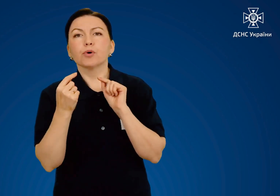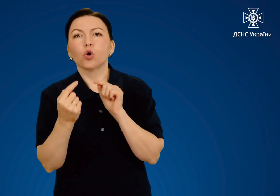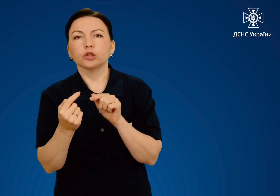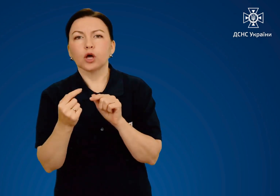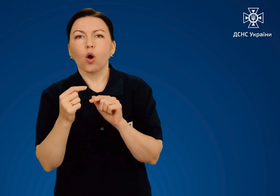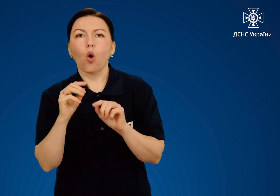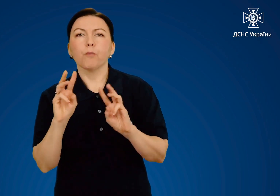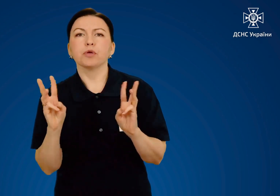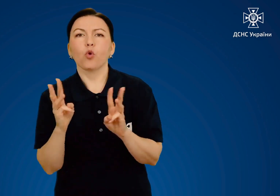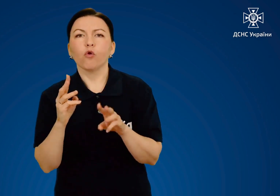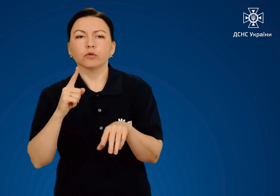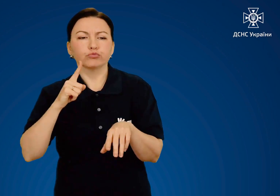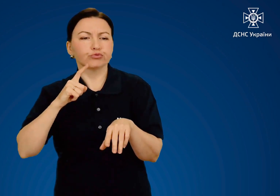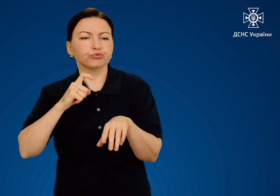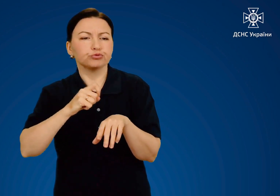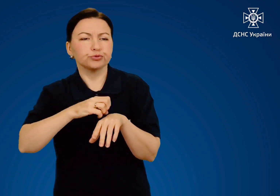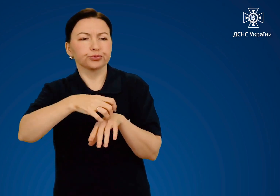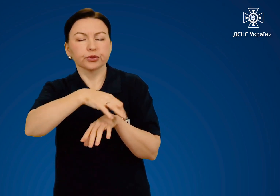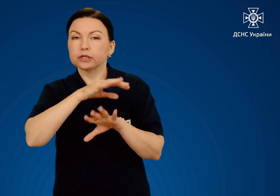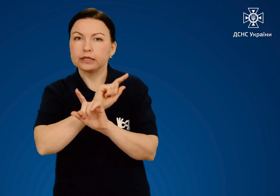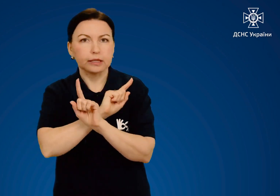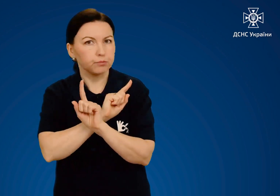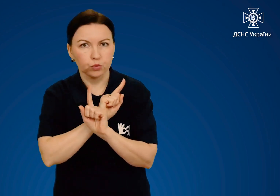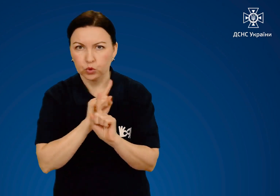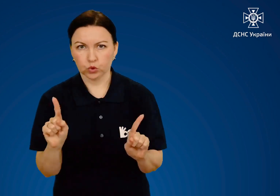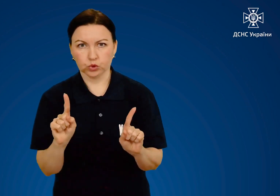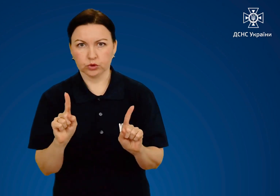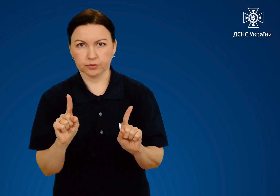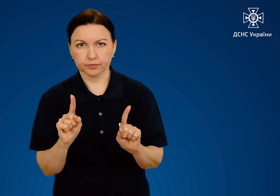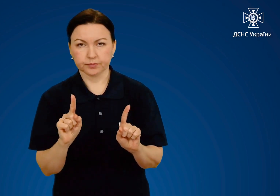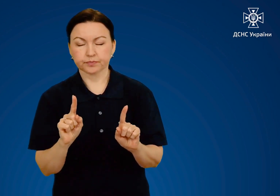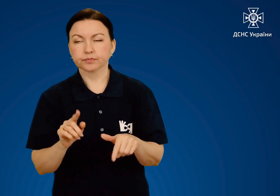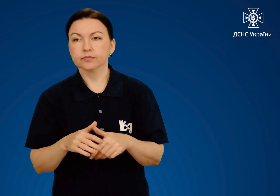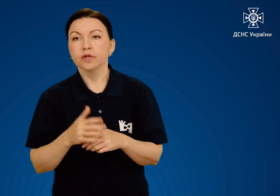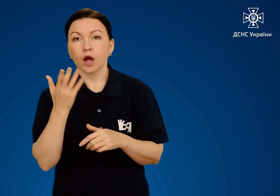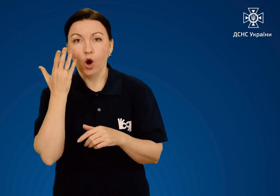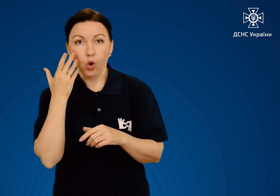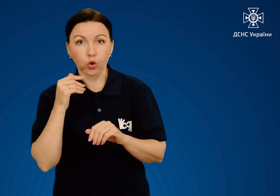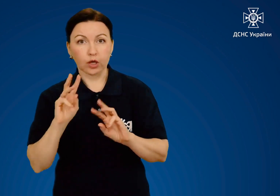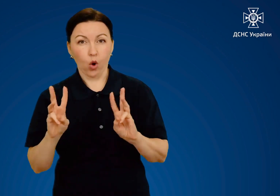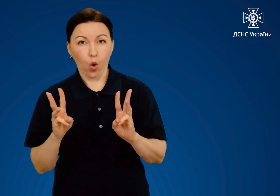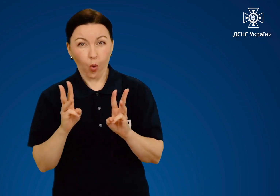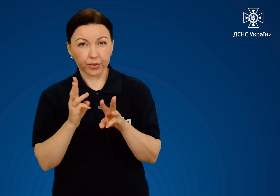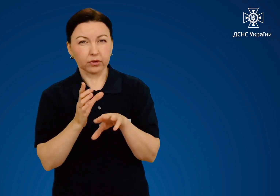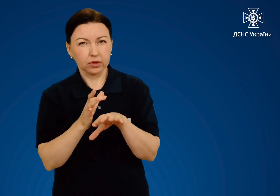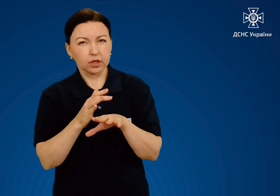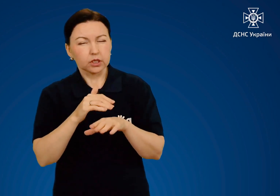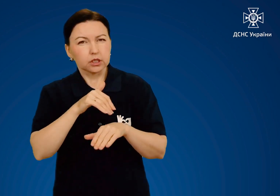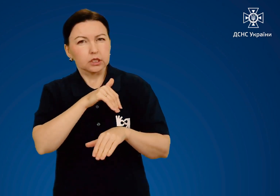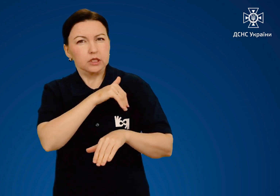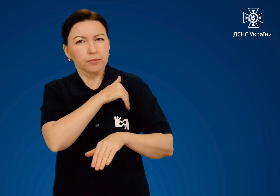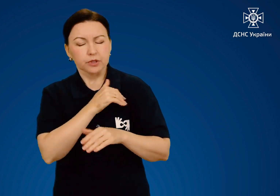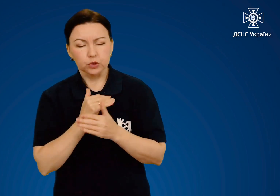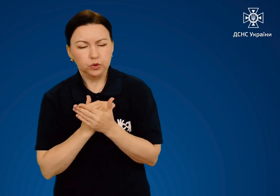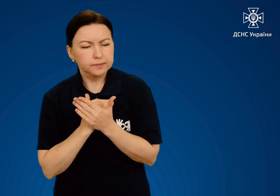протиопікову піну. При значних опіках підвищується температура тіла,